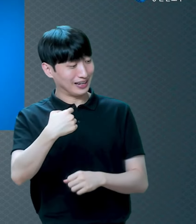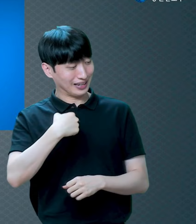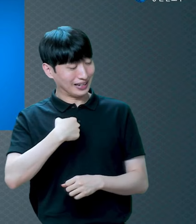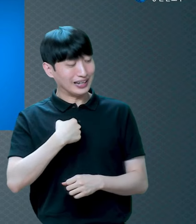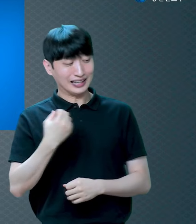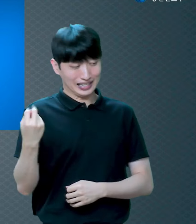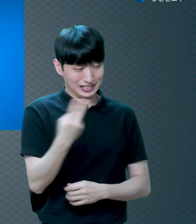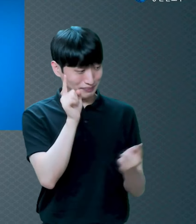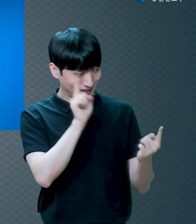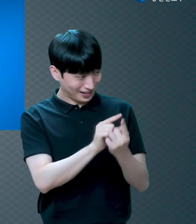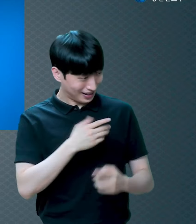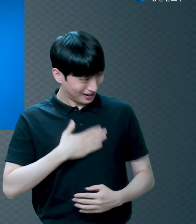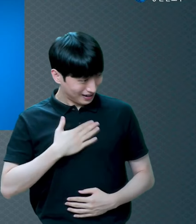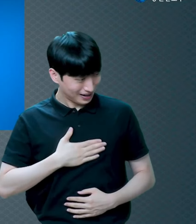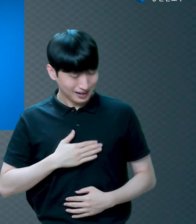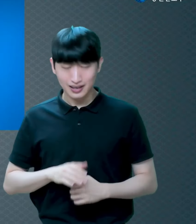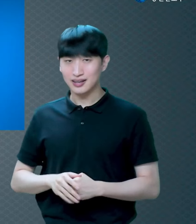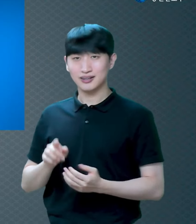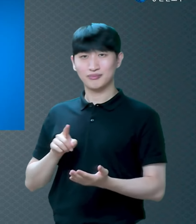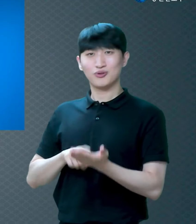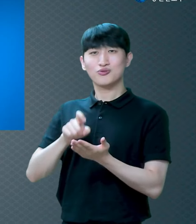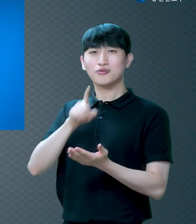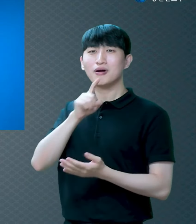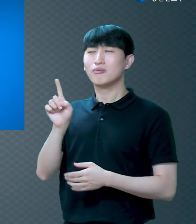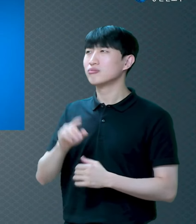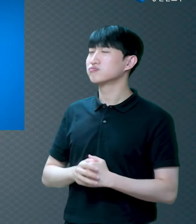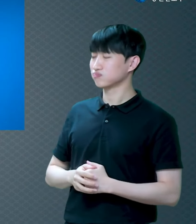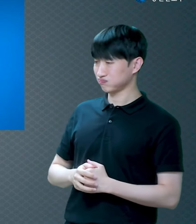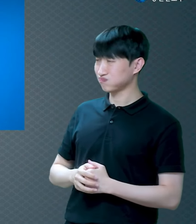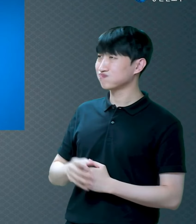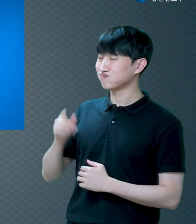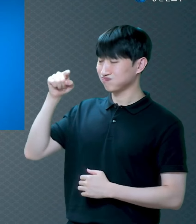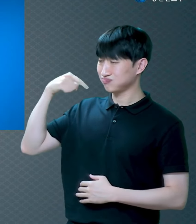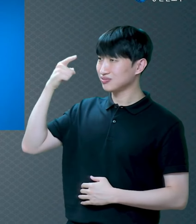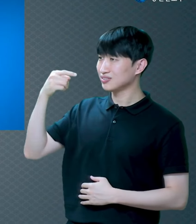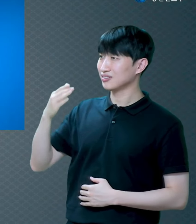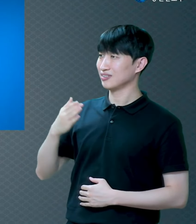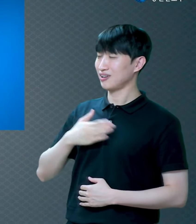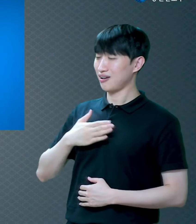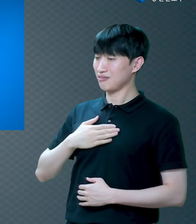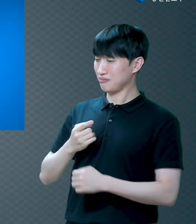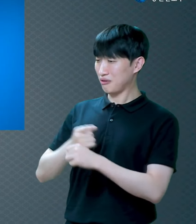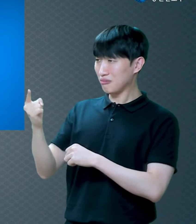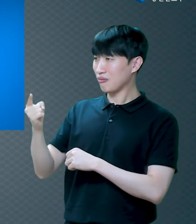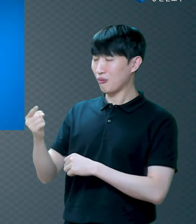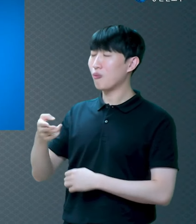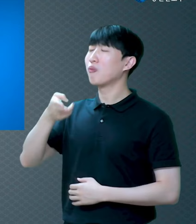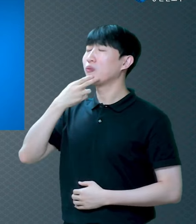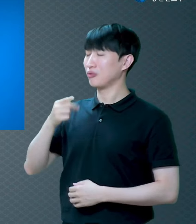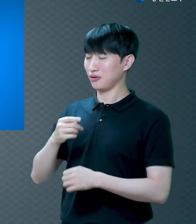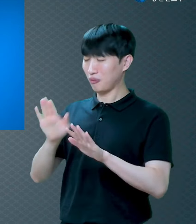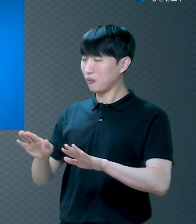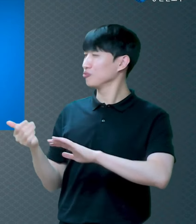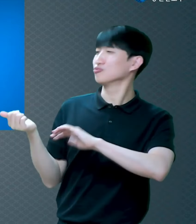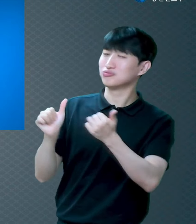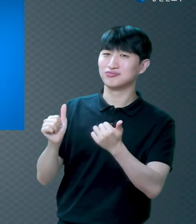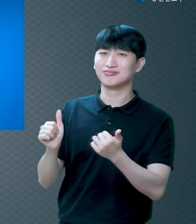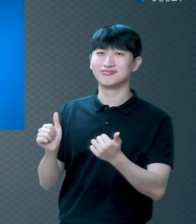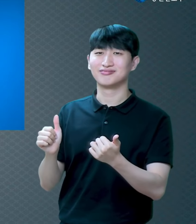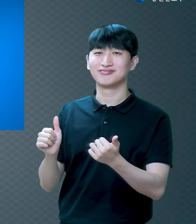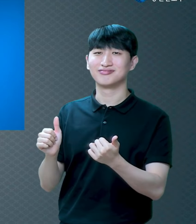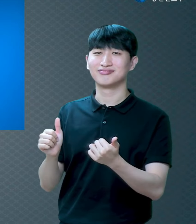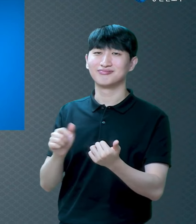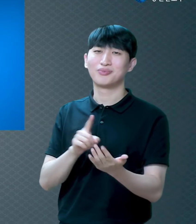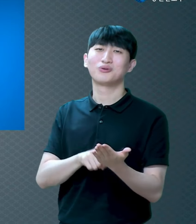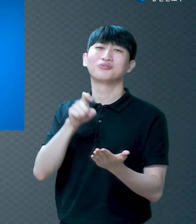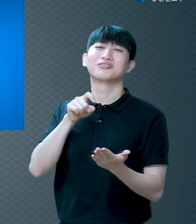메뚜기 하는 말 저 제비 저 정신 나갔네 내년이 어디 있어 내년이 왜